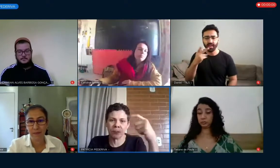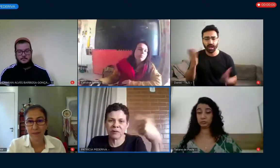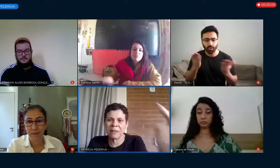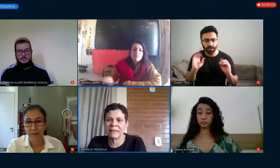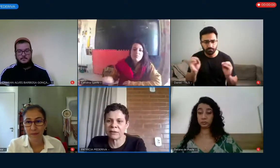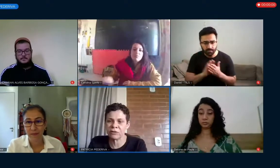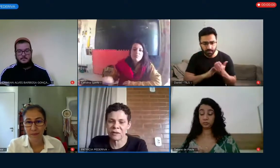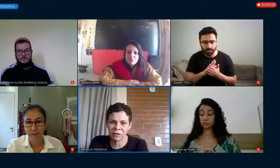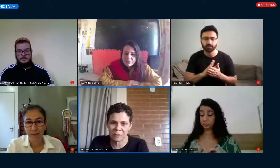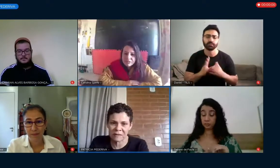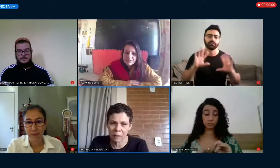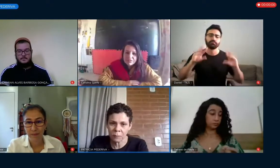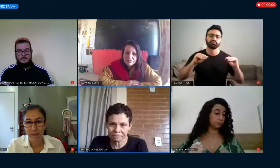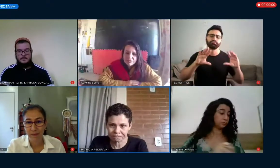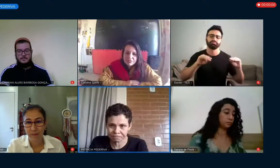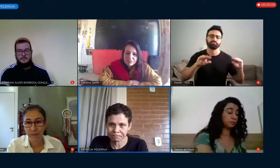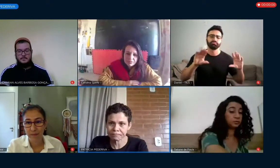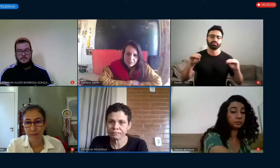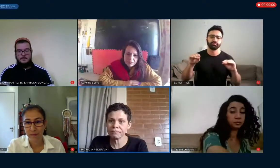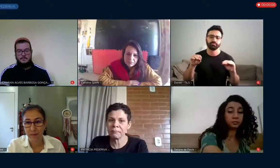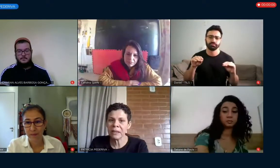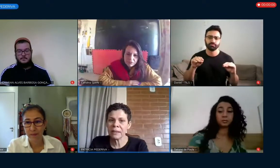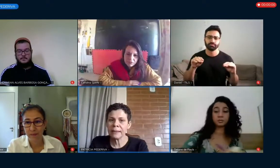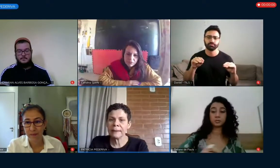possibilidade de transmissão,